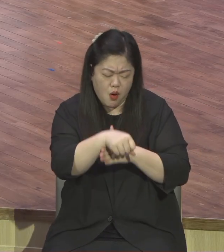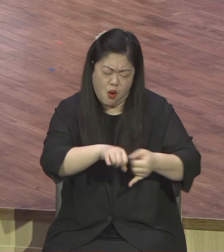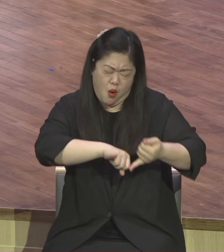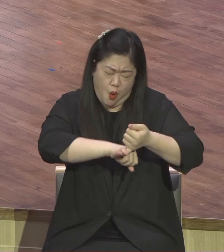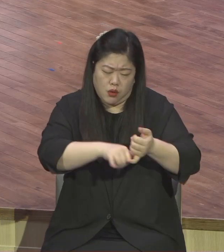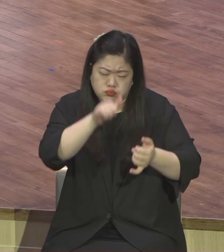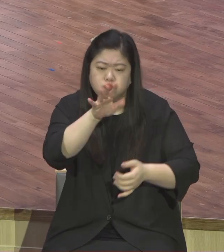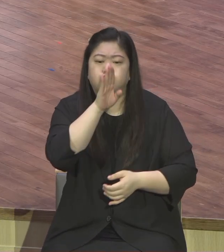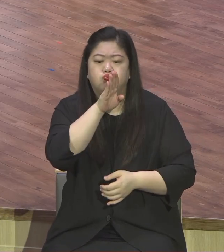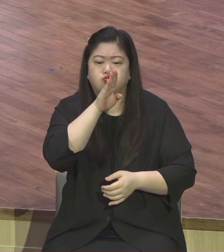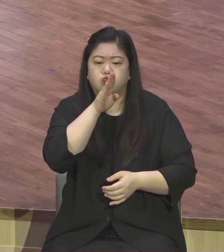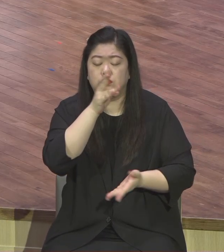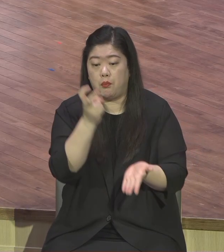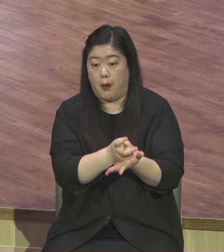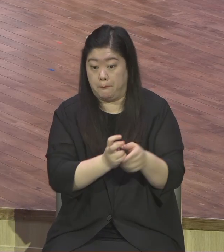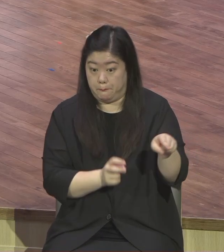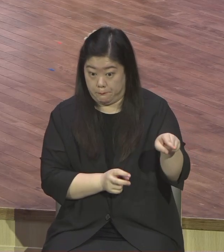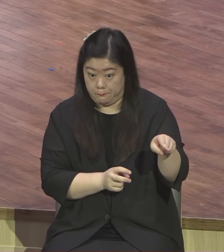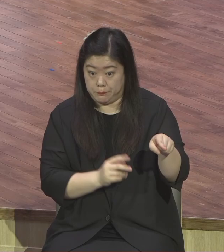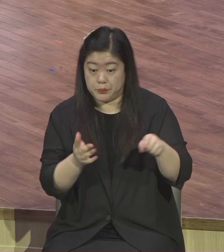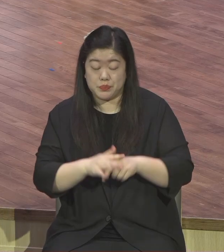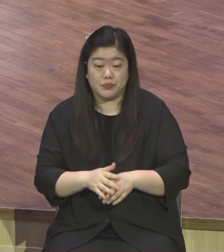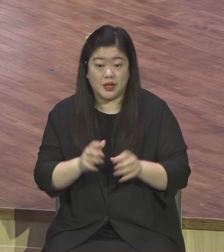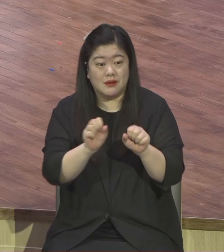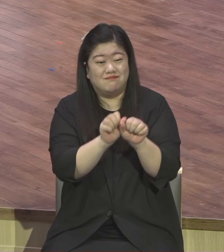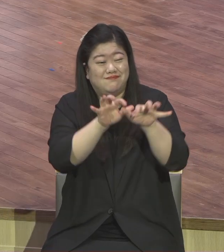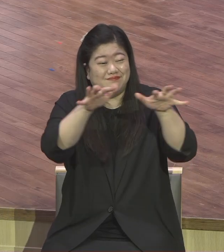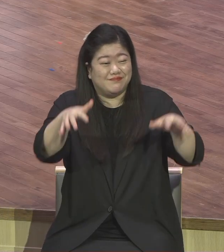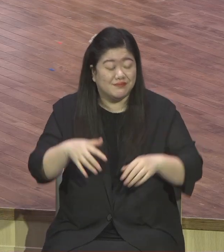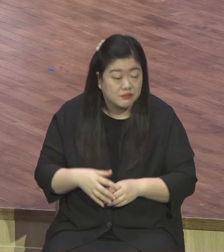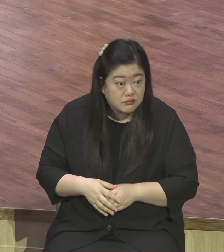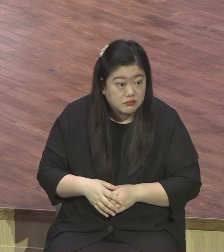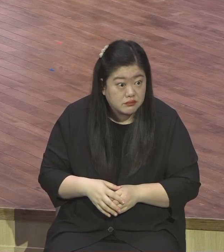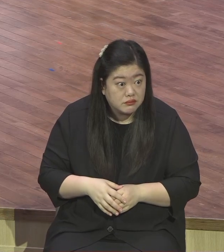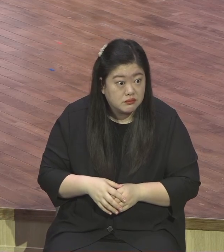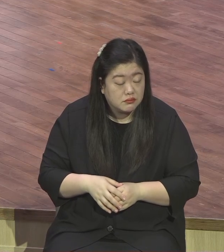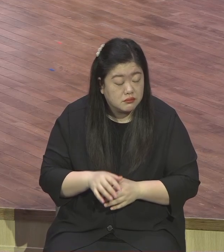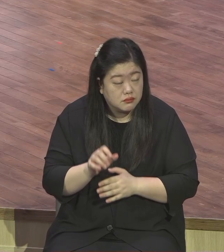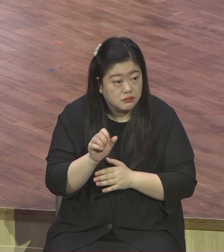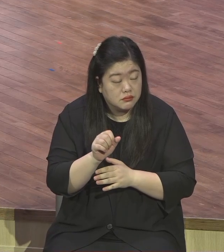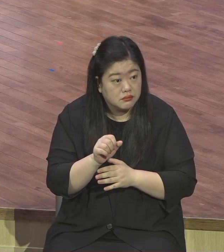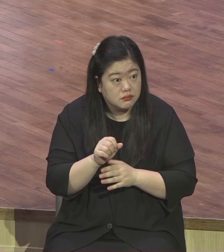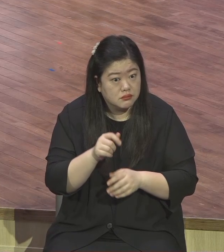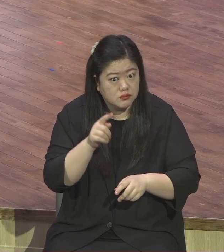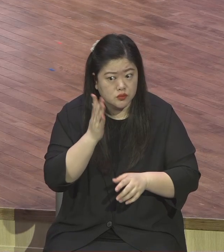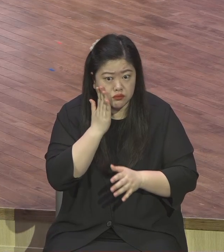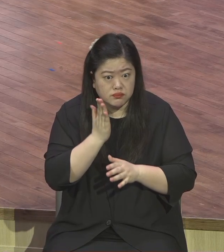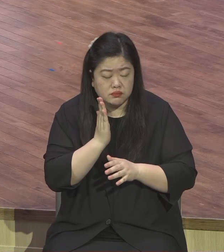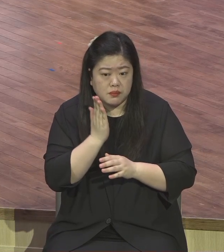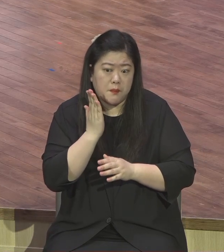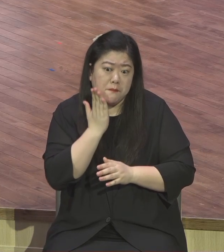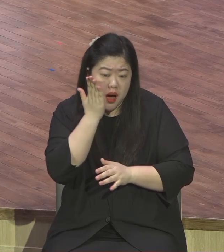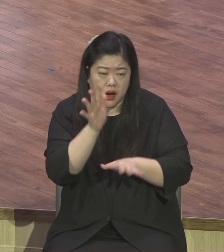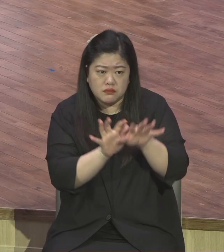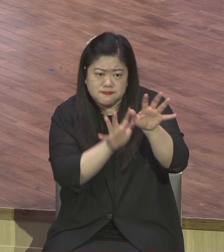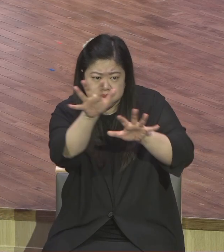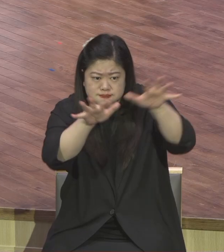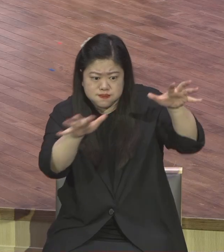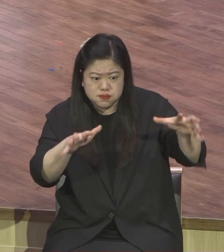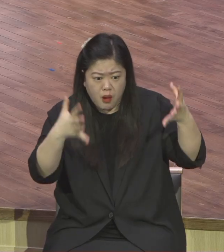무화과나무에게 열매를 기대했다. 이거는 비상식 일이 아니에요. 사실적으로 실제적으로 그렇게 있어야 돼요.